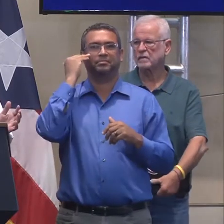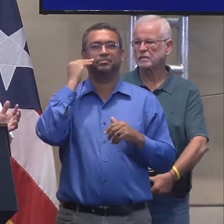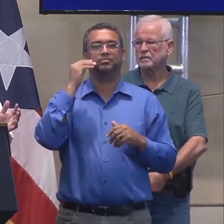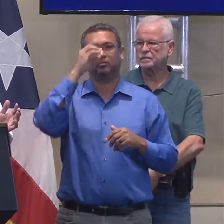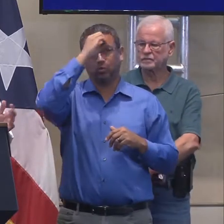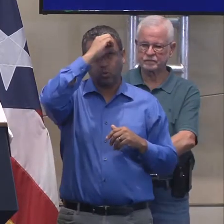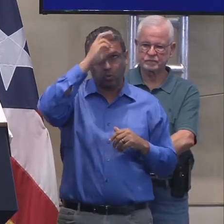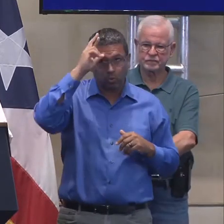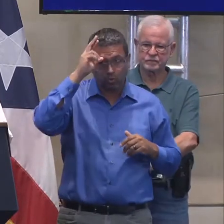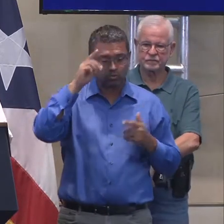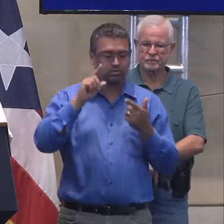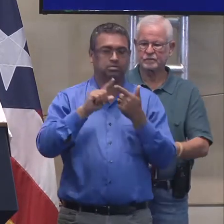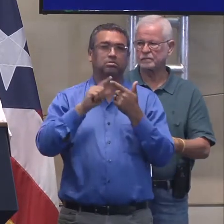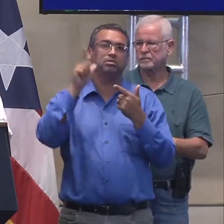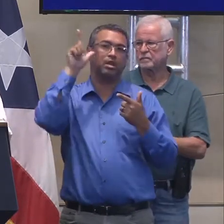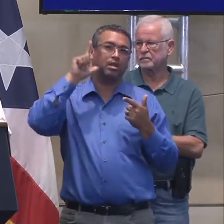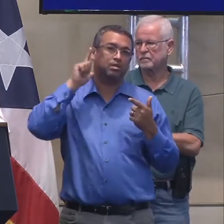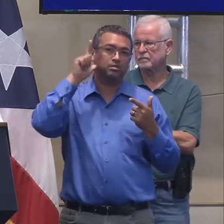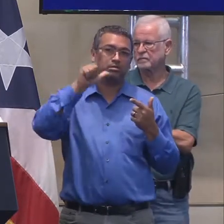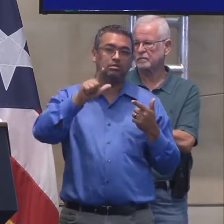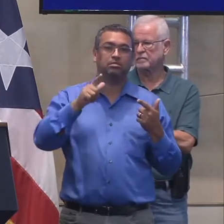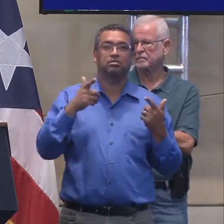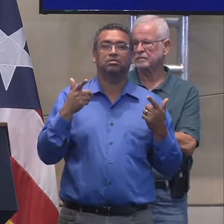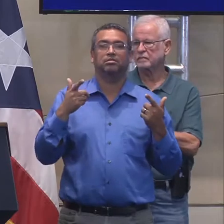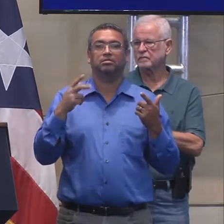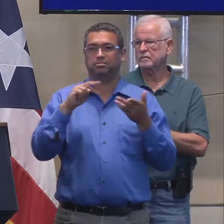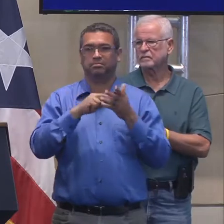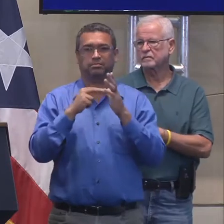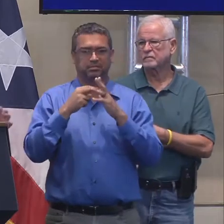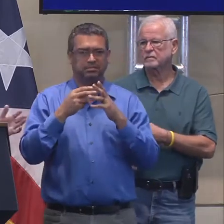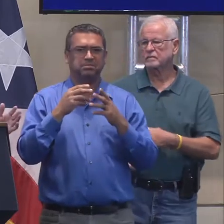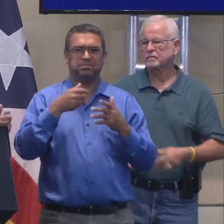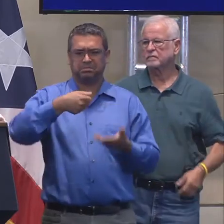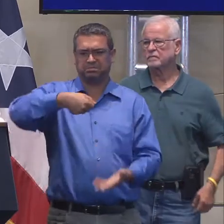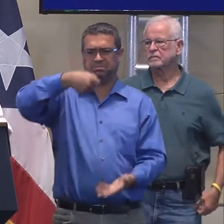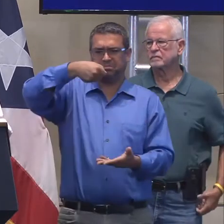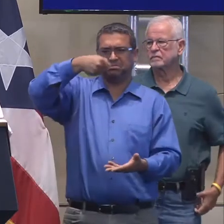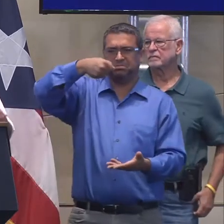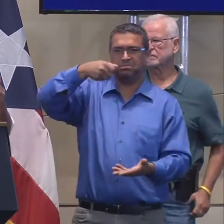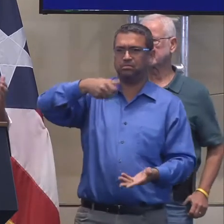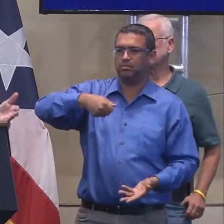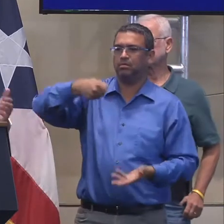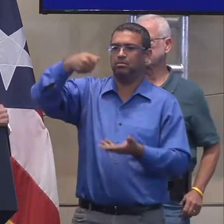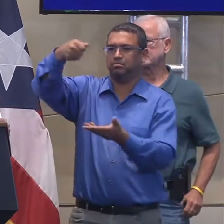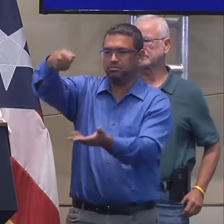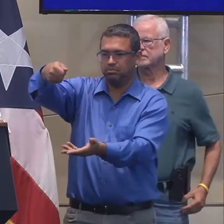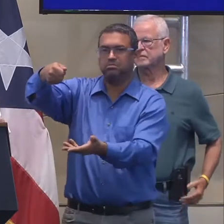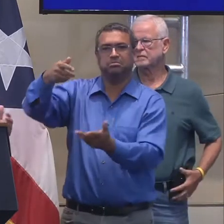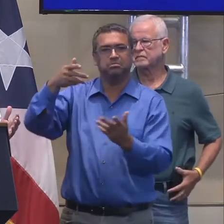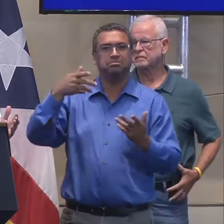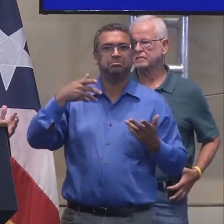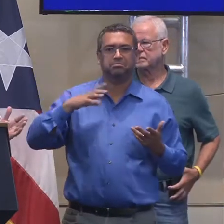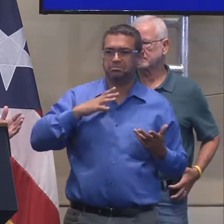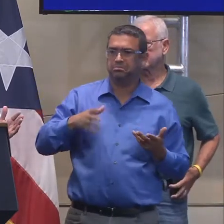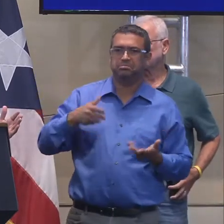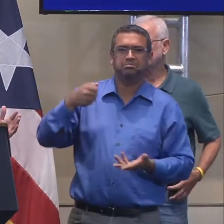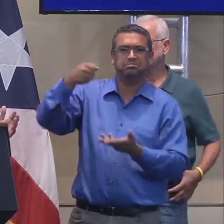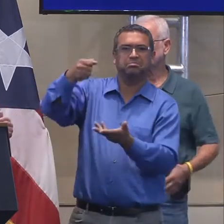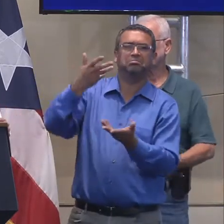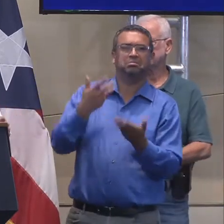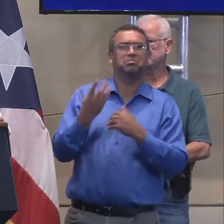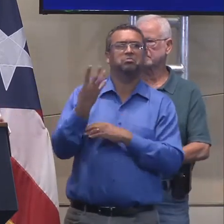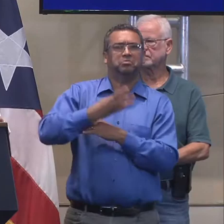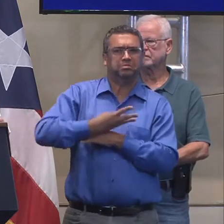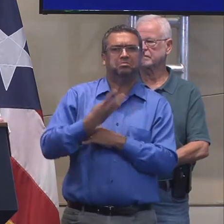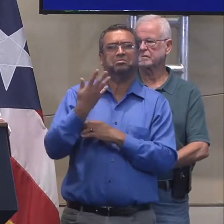Orocovi y Lares, esto, le estaban dando unas bolsas, eh, con unas compras, eh, razonables, que le pueden durar cuatro o cinco